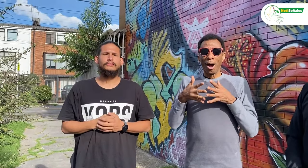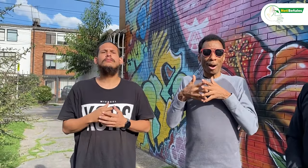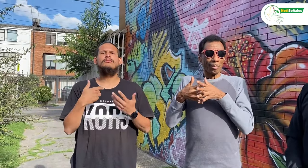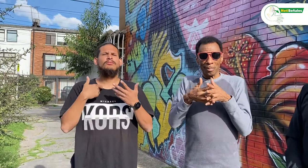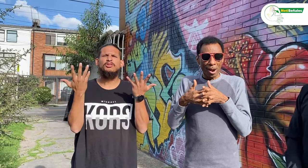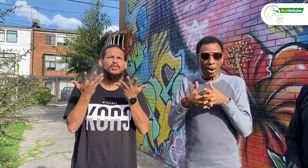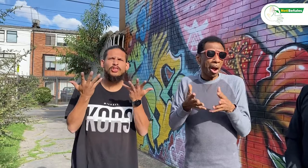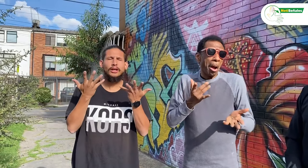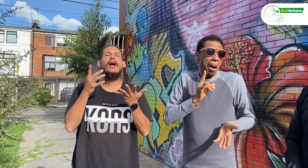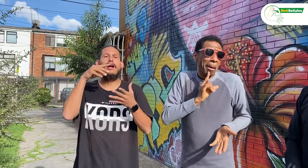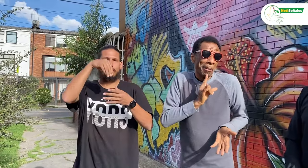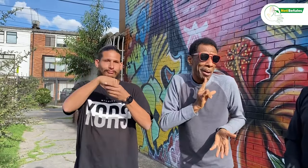Y soy de Estados Unidos.